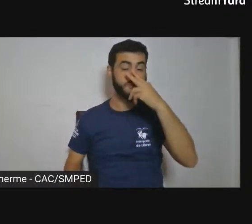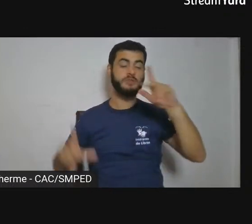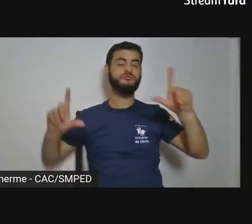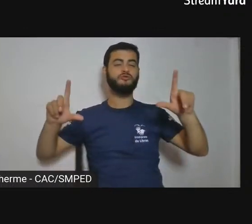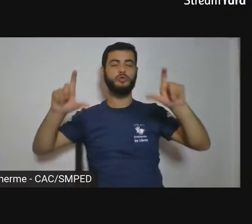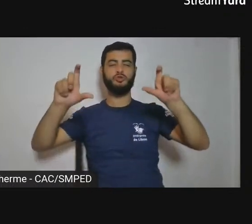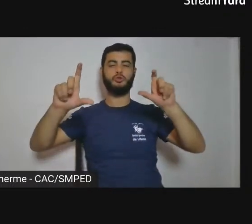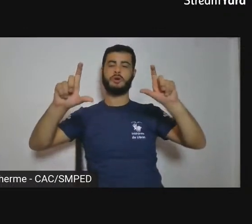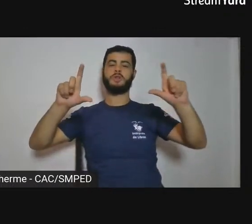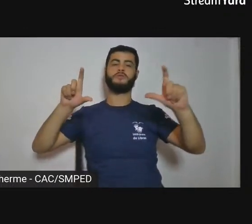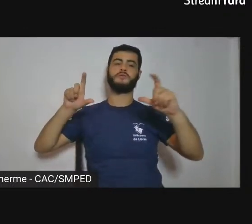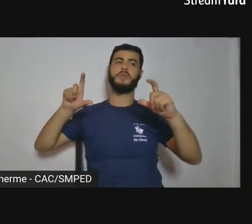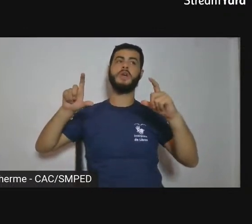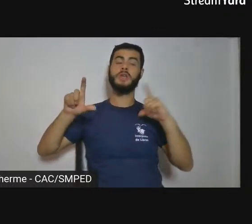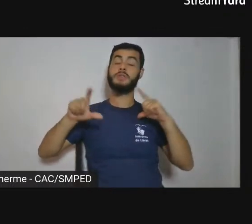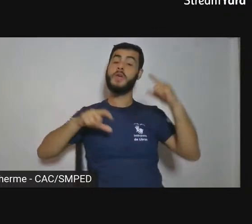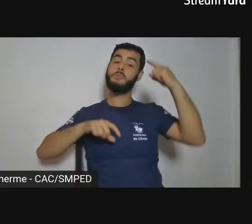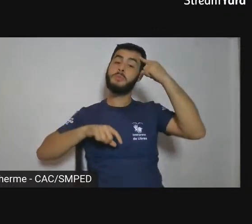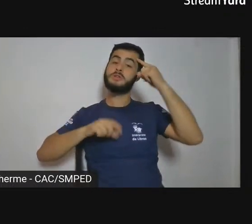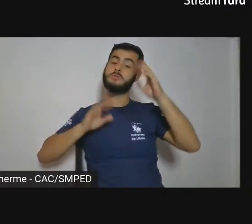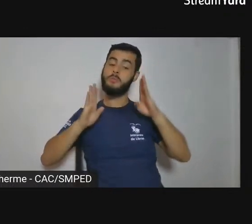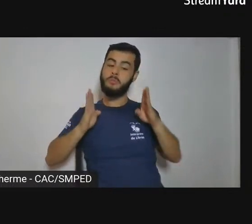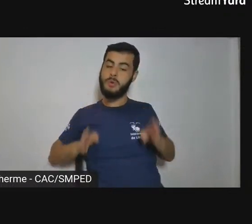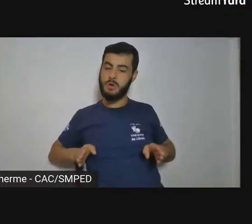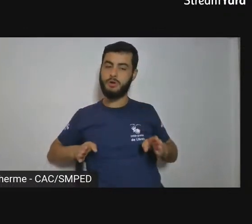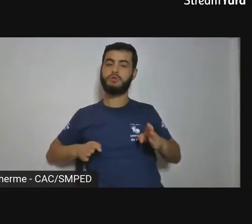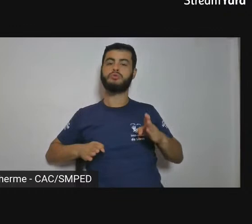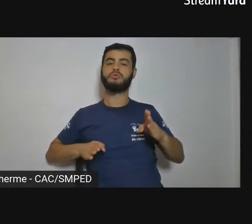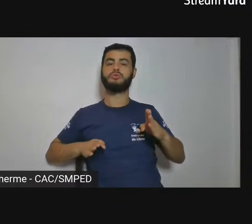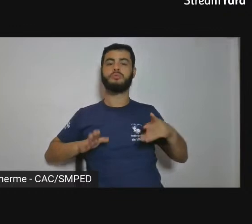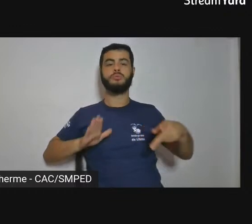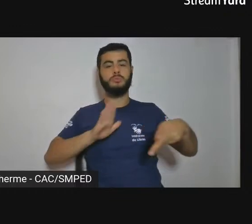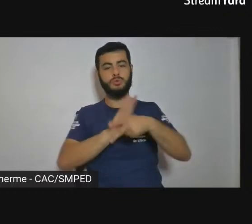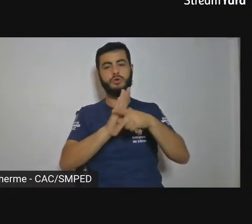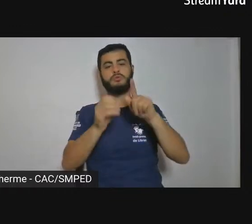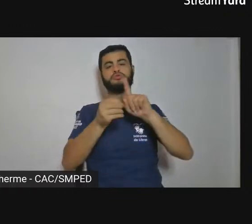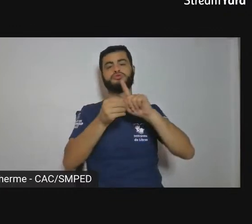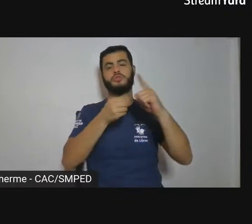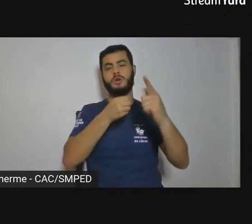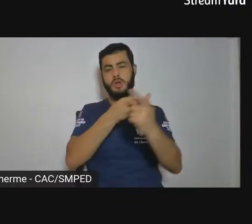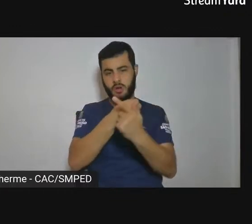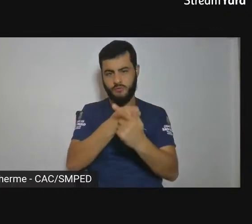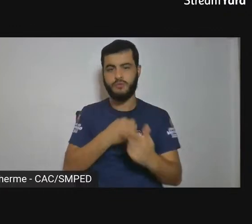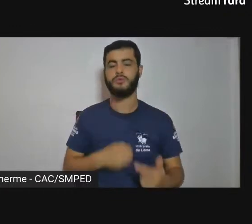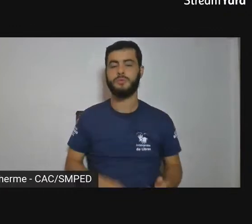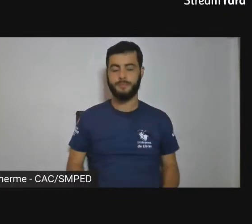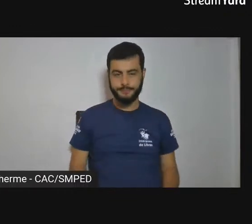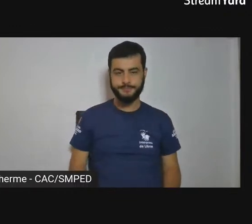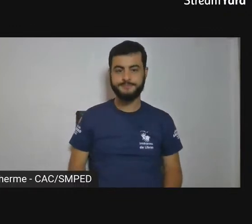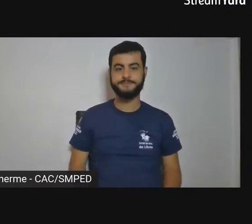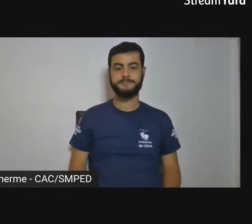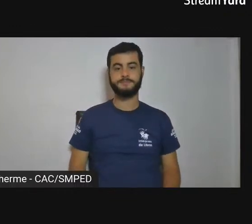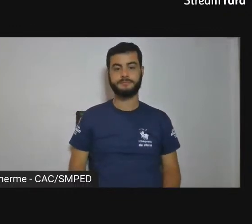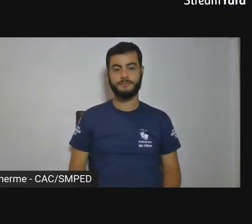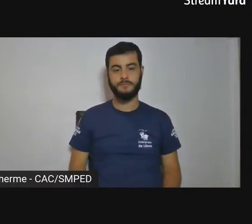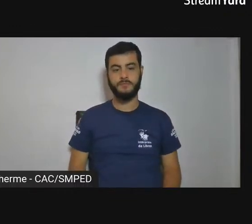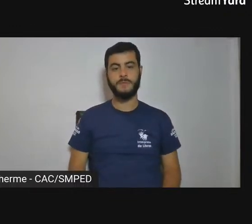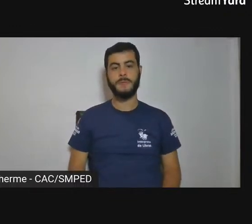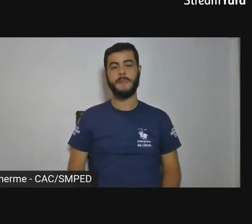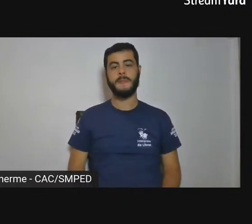geográfico e, sobretudo, porque está querendo considerar ou colocar em pauta